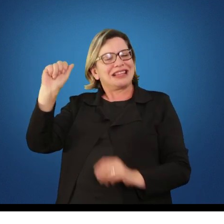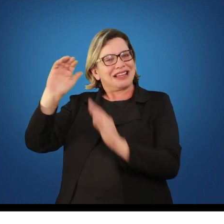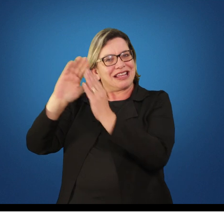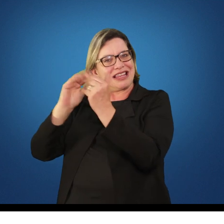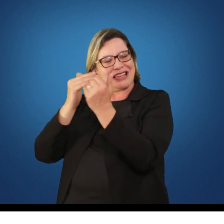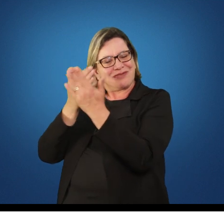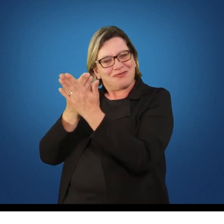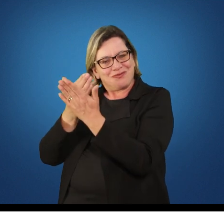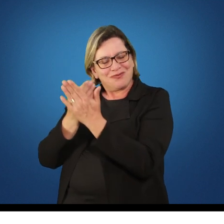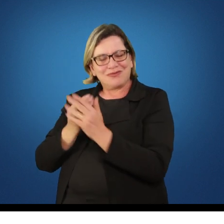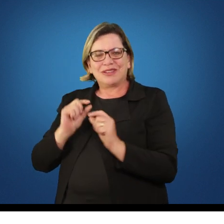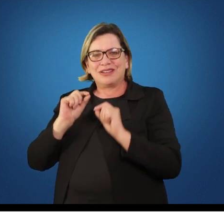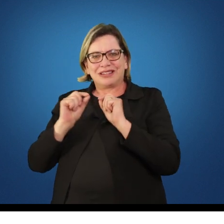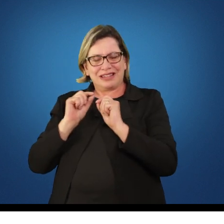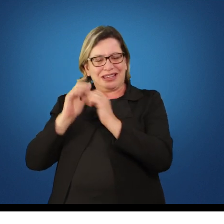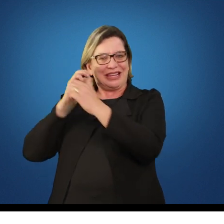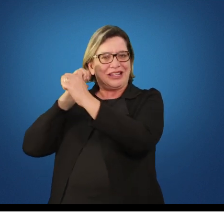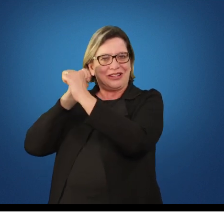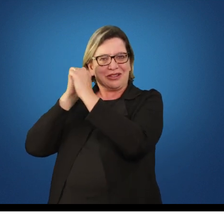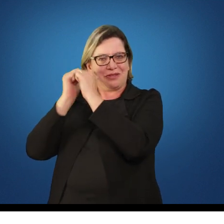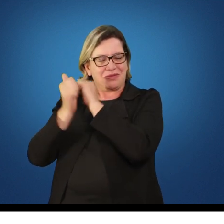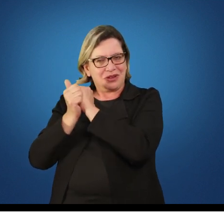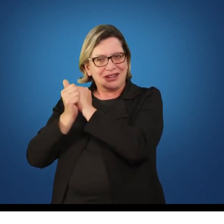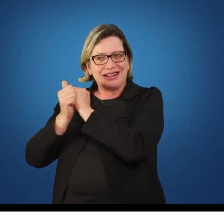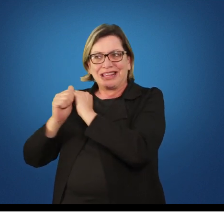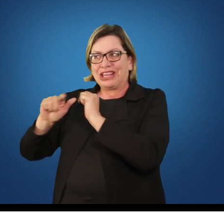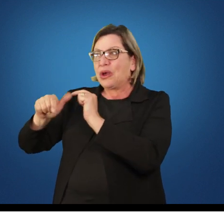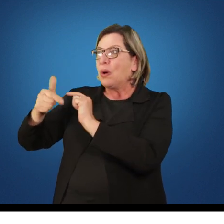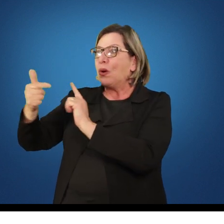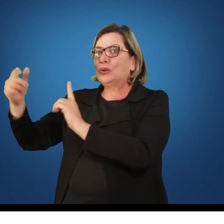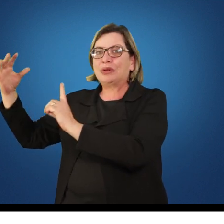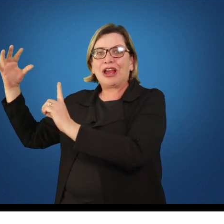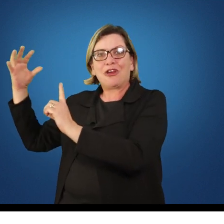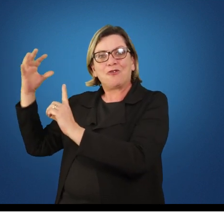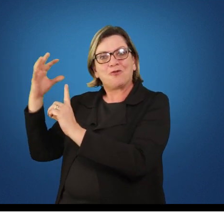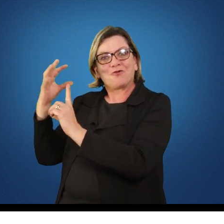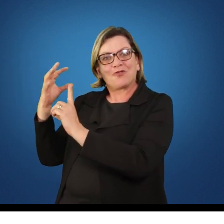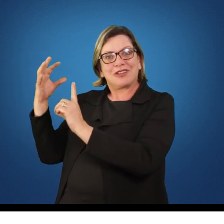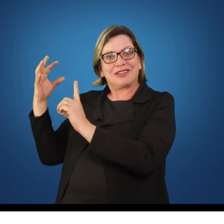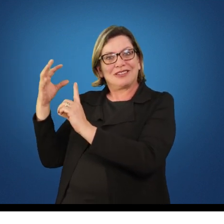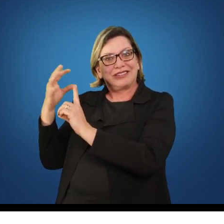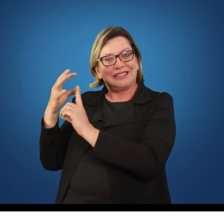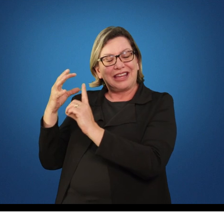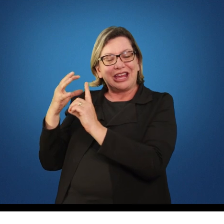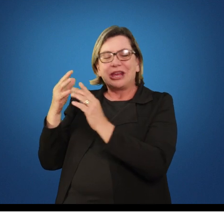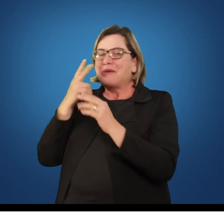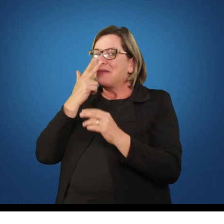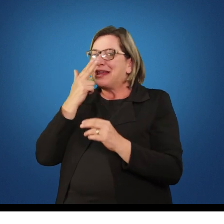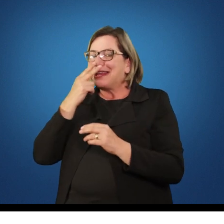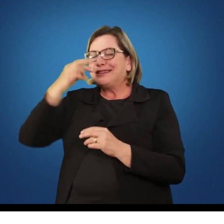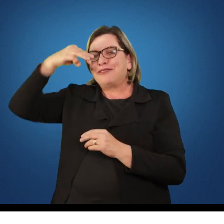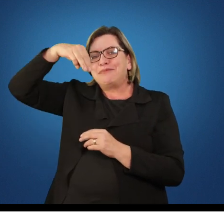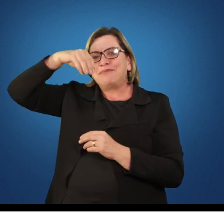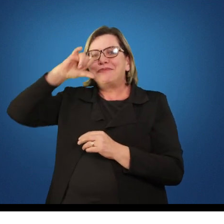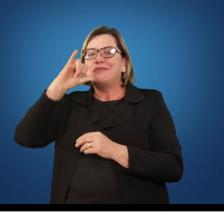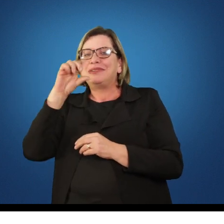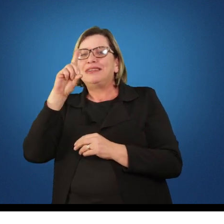é o esporte que vem lá de fora, é o esporte que vem mediatizado, certo? É o